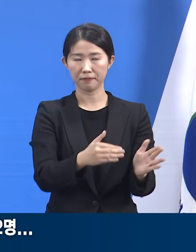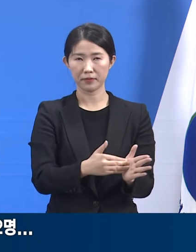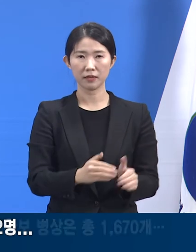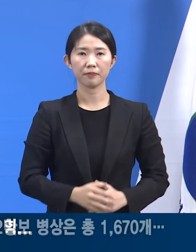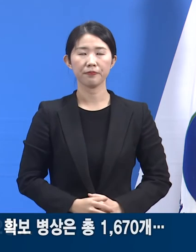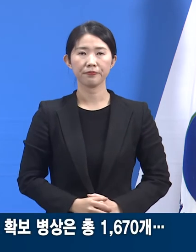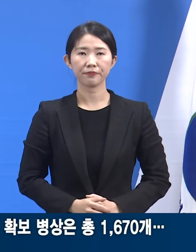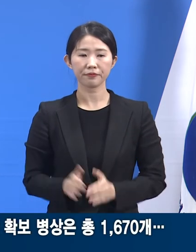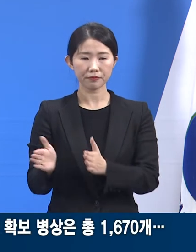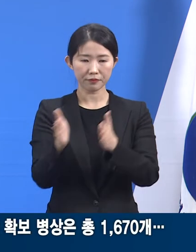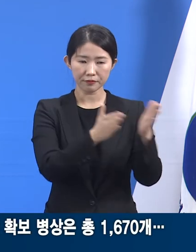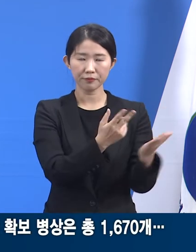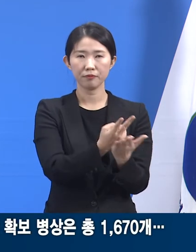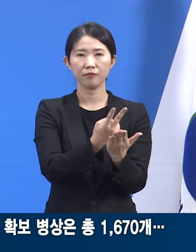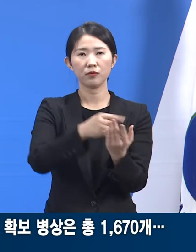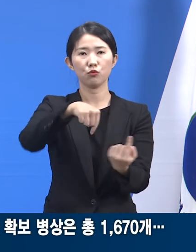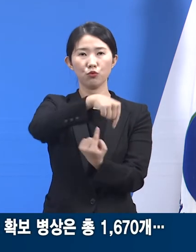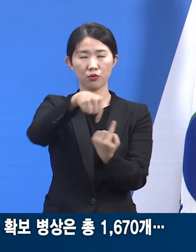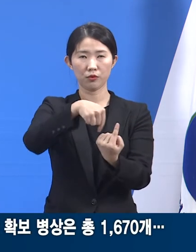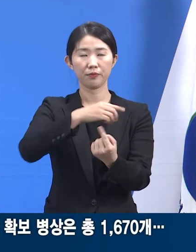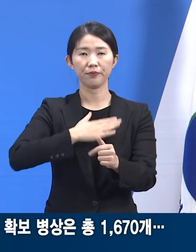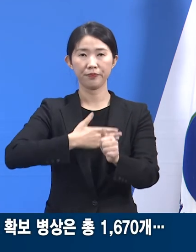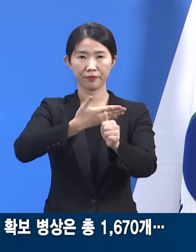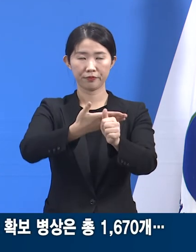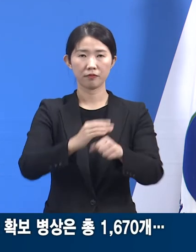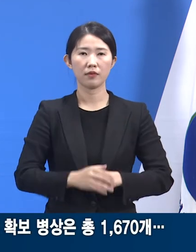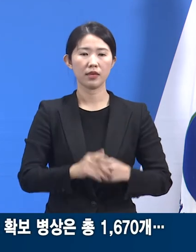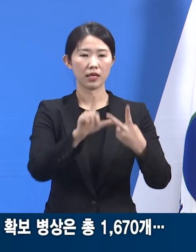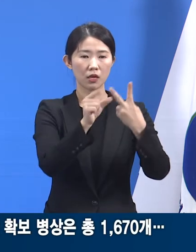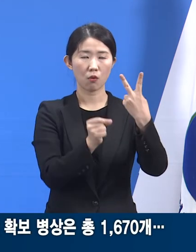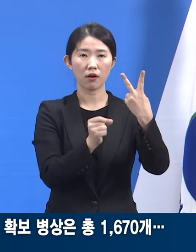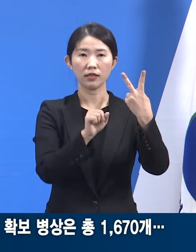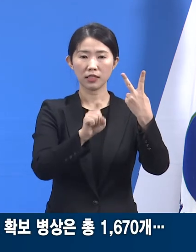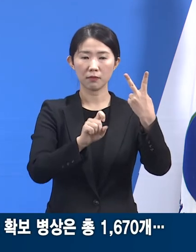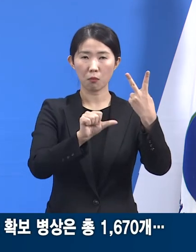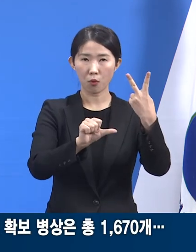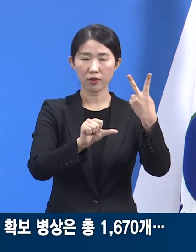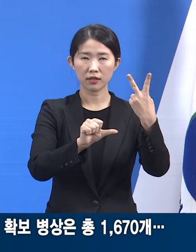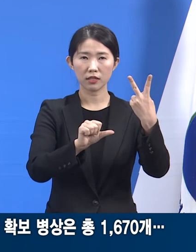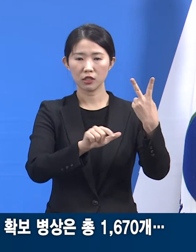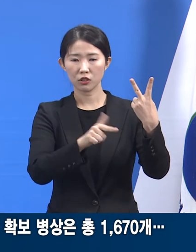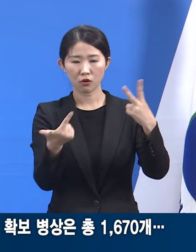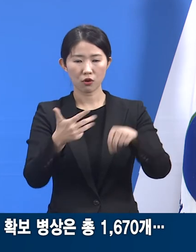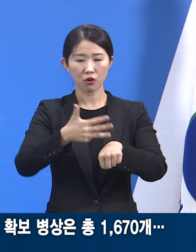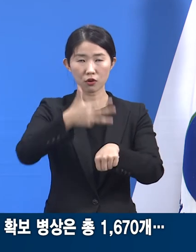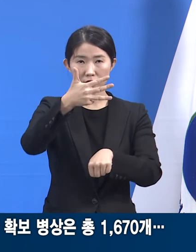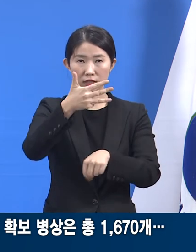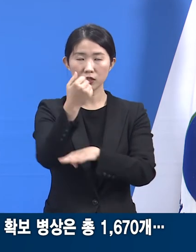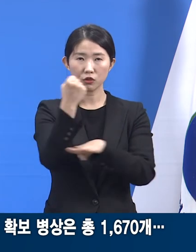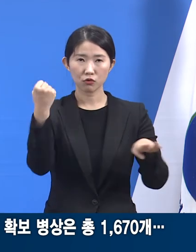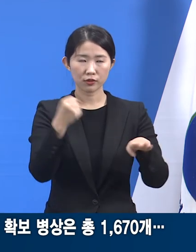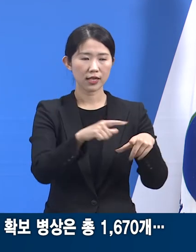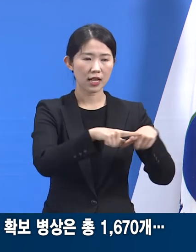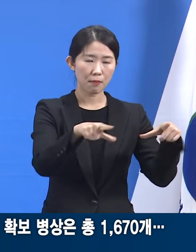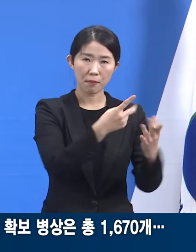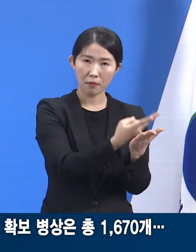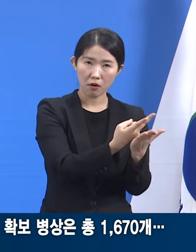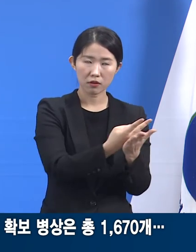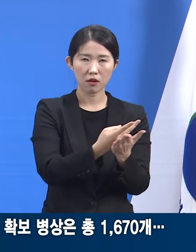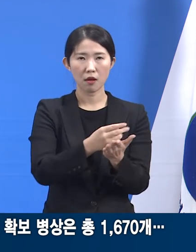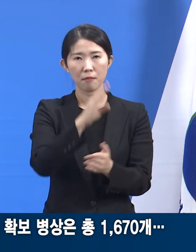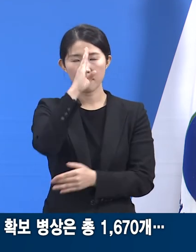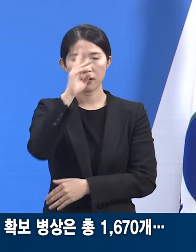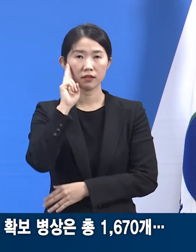운용 현황입니다. 2월 15일 20시 기준 일반과 중증환자 병상을 합한 도내